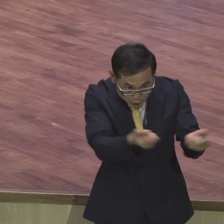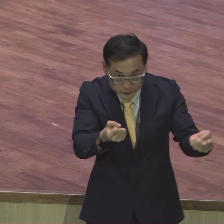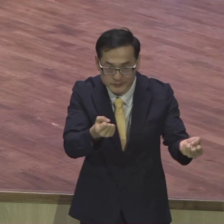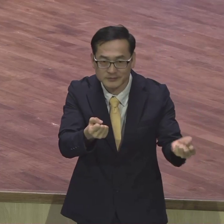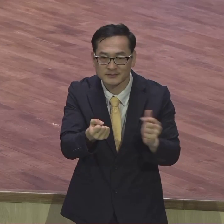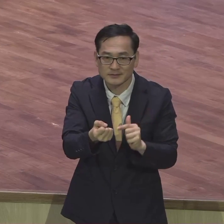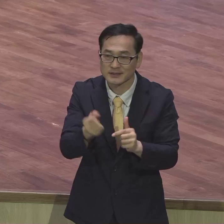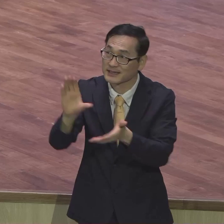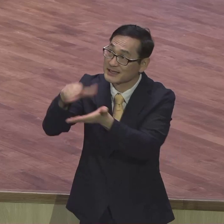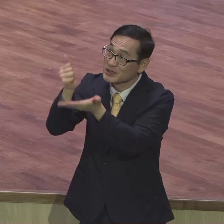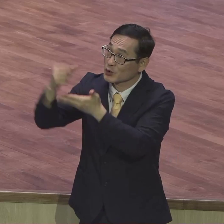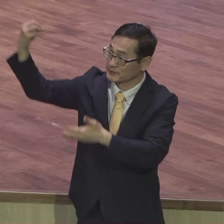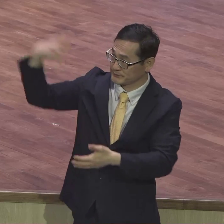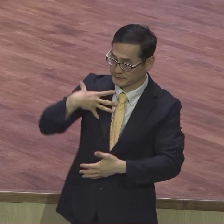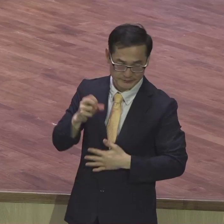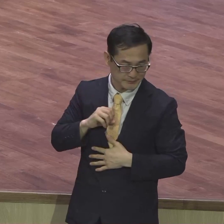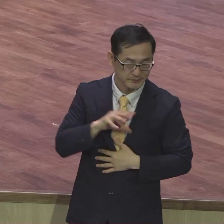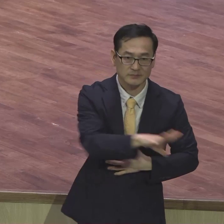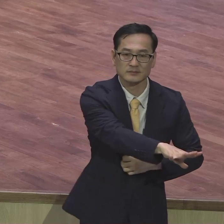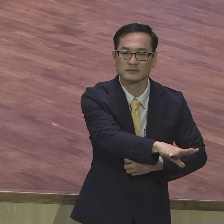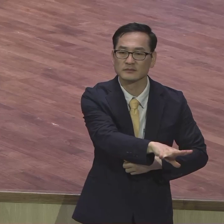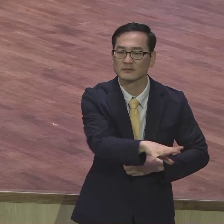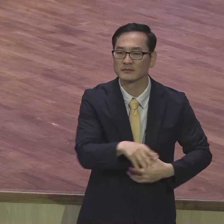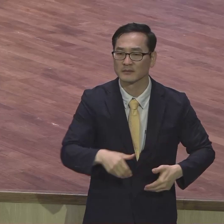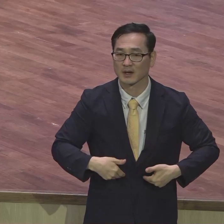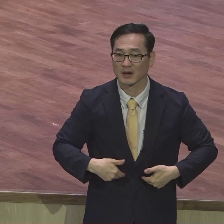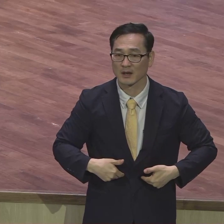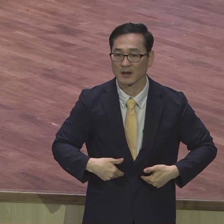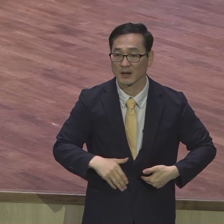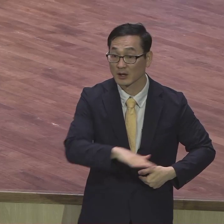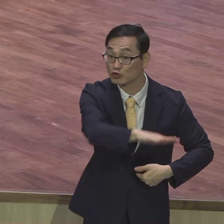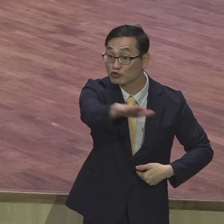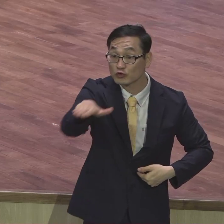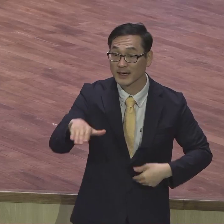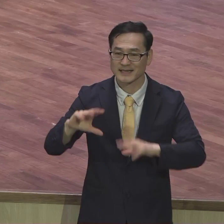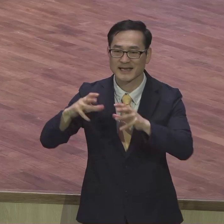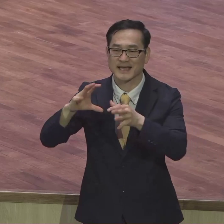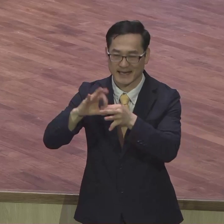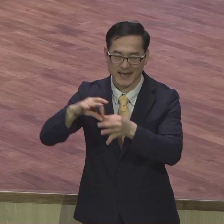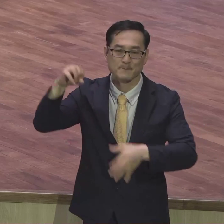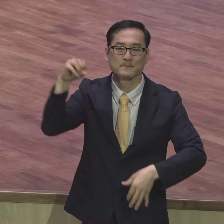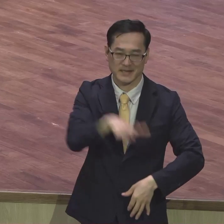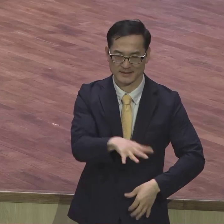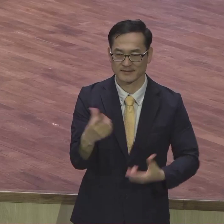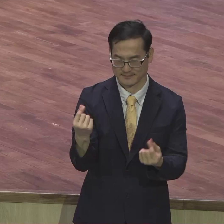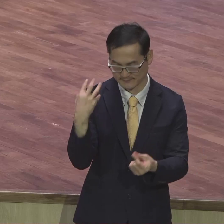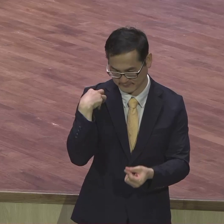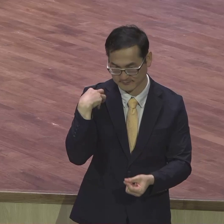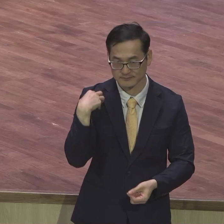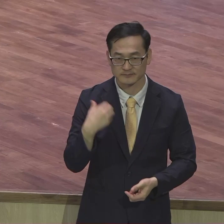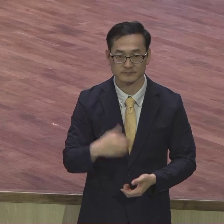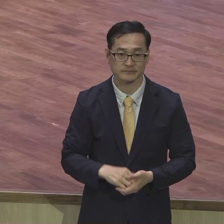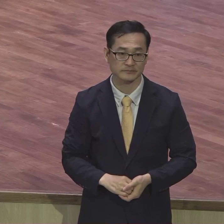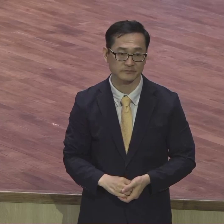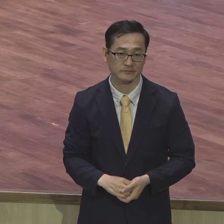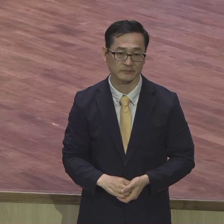돼요 그리스도의 빛이 빛이니 빛이 무슨 무슨 밝은데 뭐 필요해요 세상에 딱